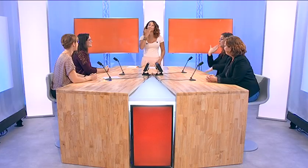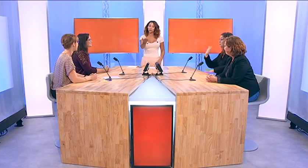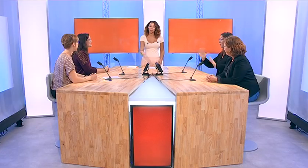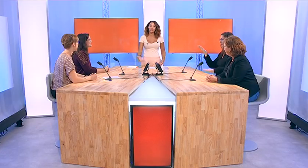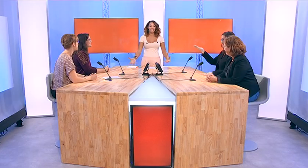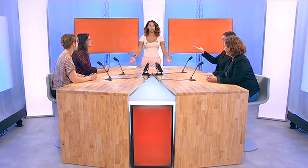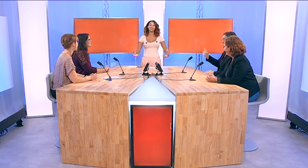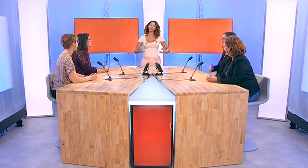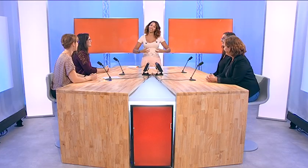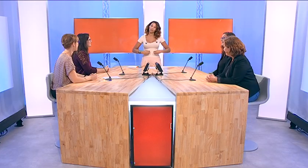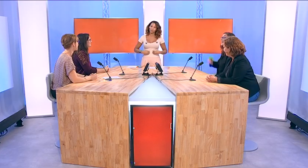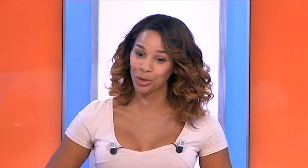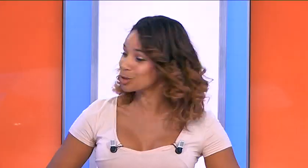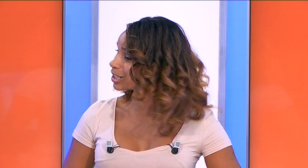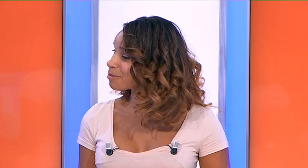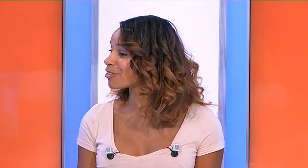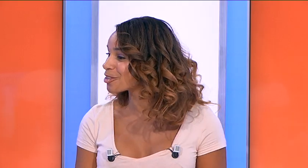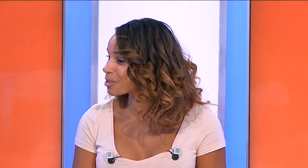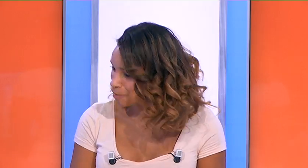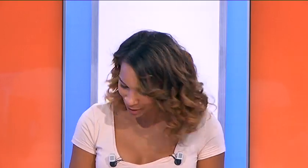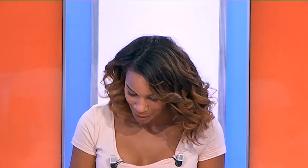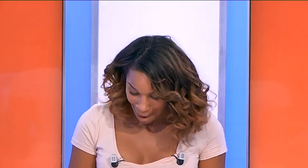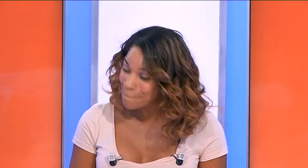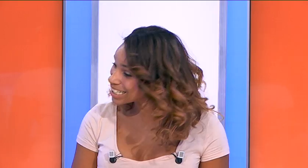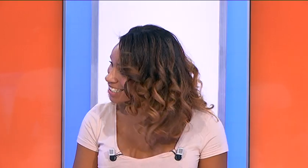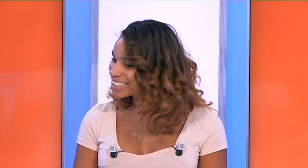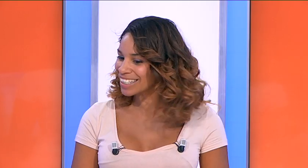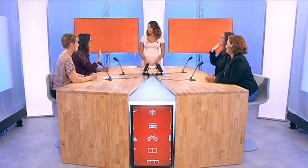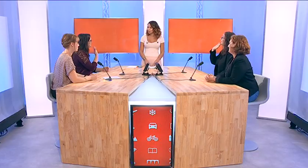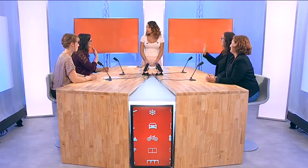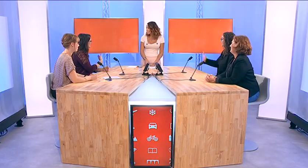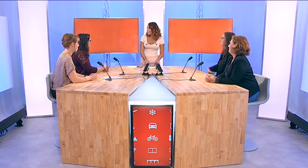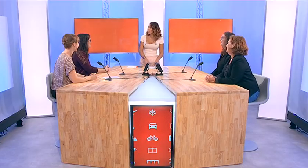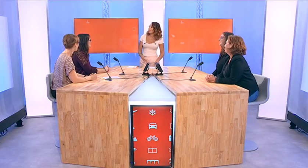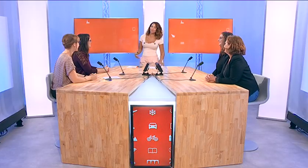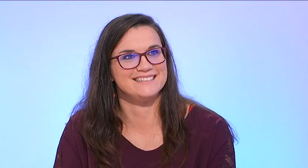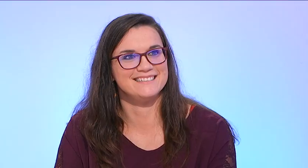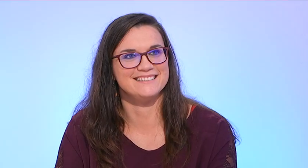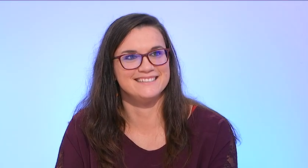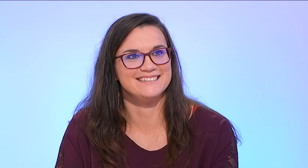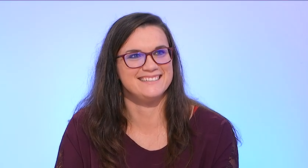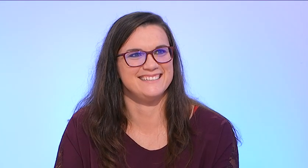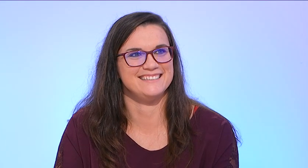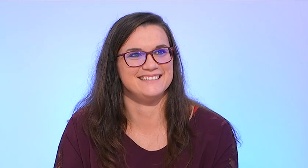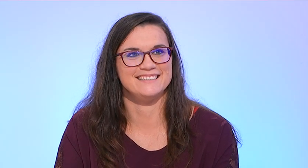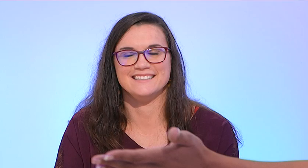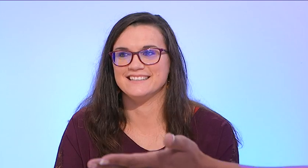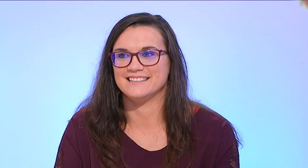bonjour, et on dit soyez les bienvenus. Donc soyez les bienvenus sur le plateau. Merci d'être avec nous. Merci. Merci, donc j'ai envie de dire aussi